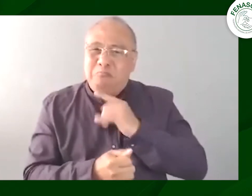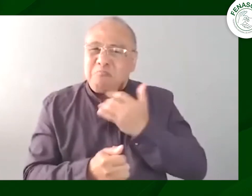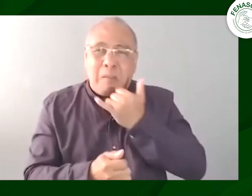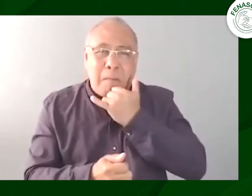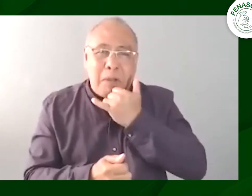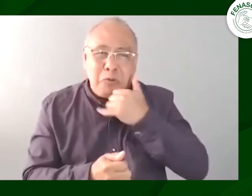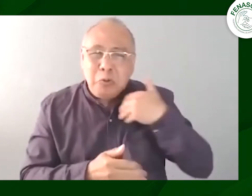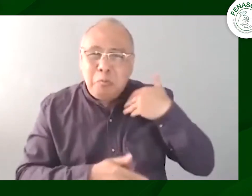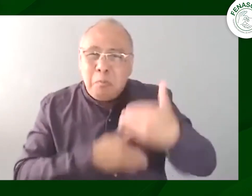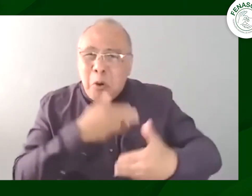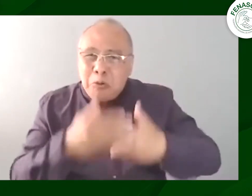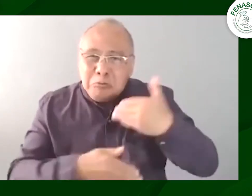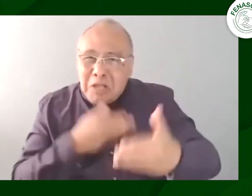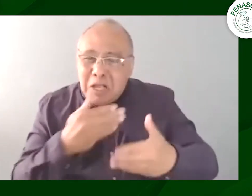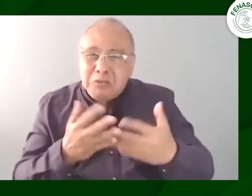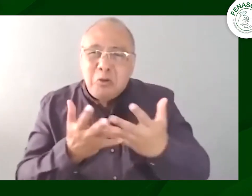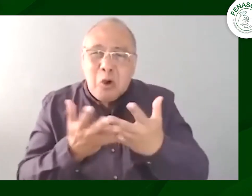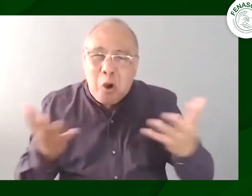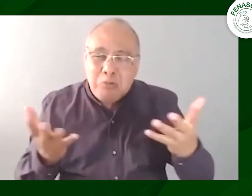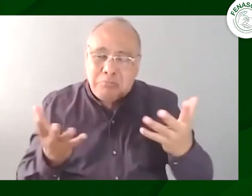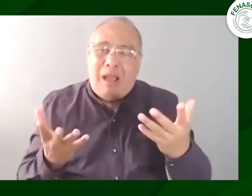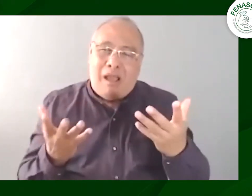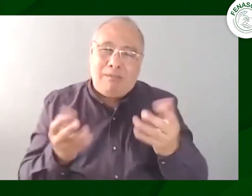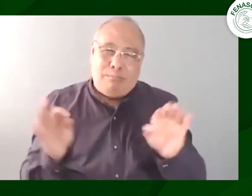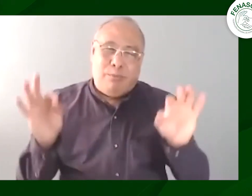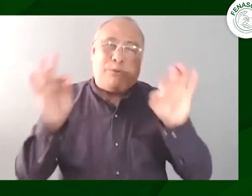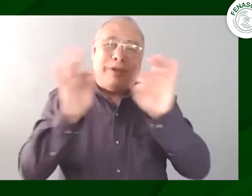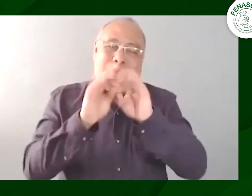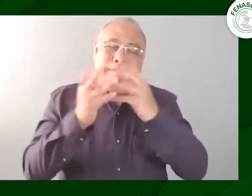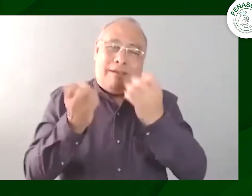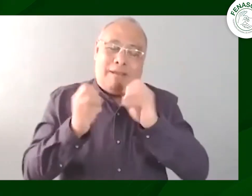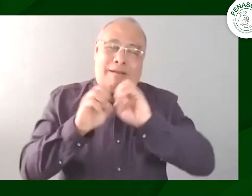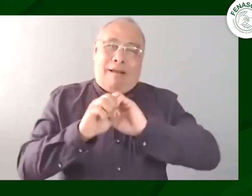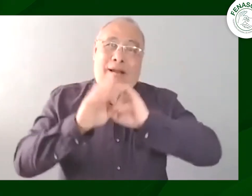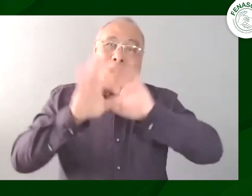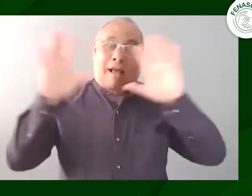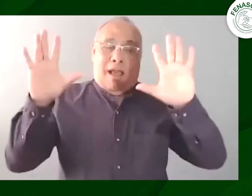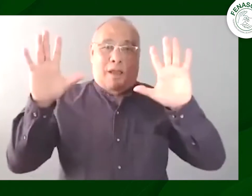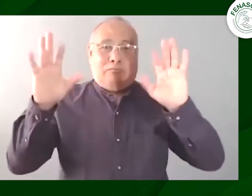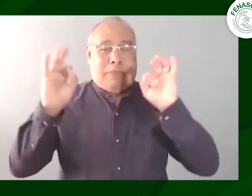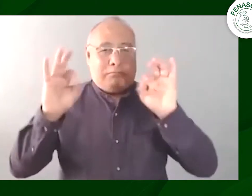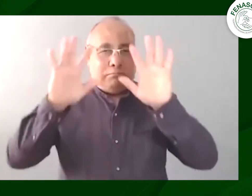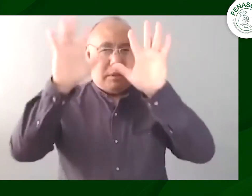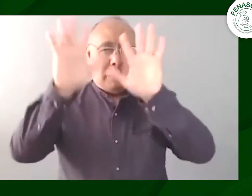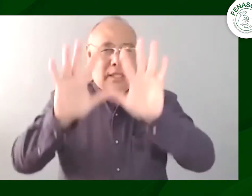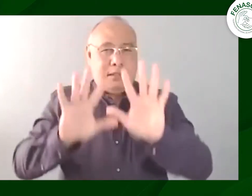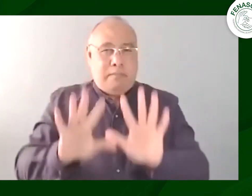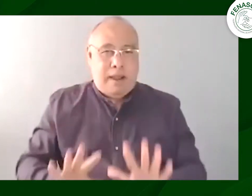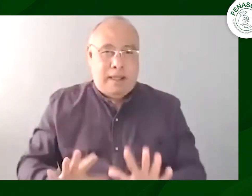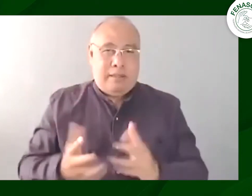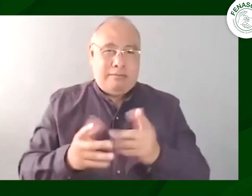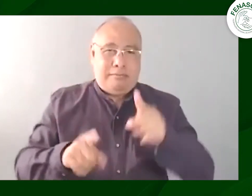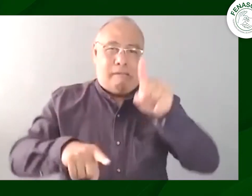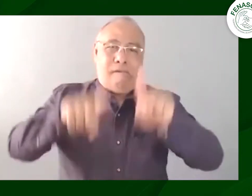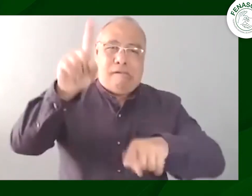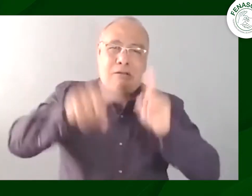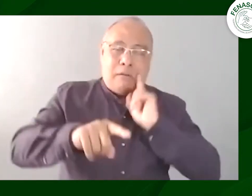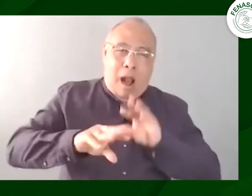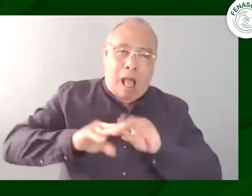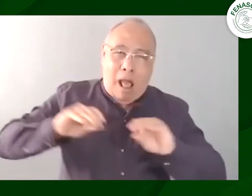todo el apoyo que se brindó desde los eeuu de sordos colombianos al plantón que hicimos recientemente queremos